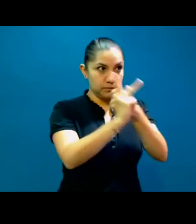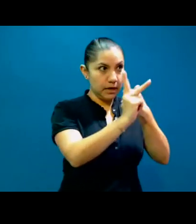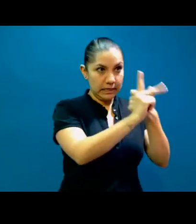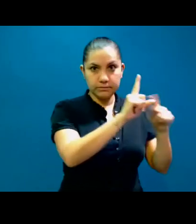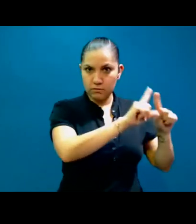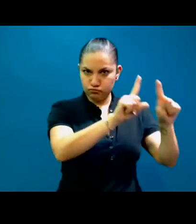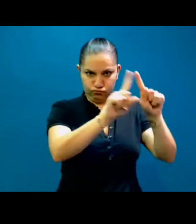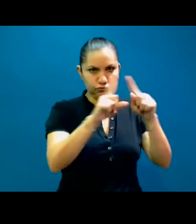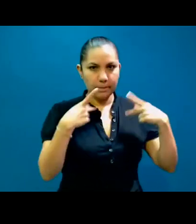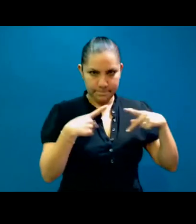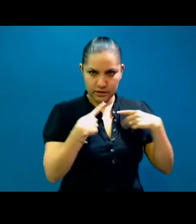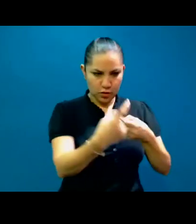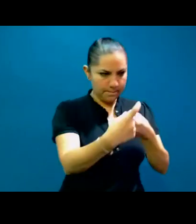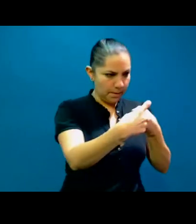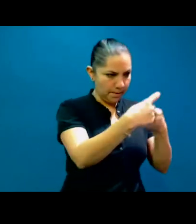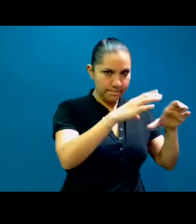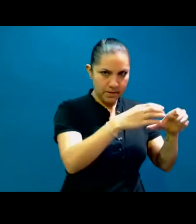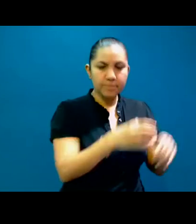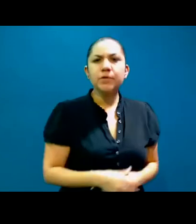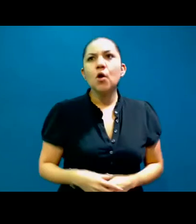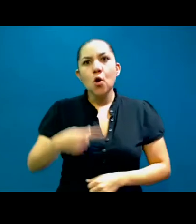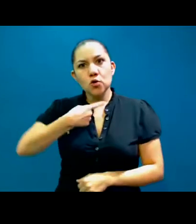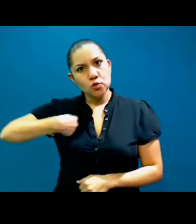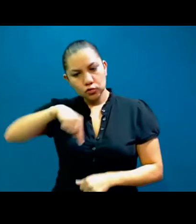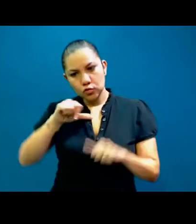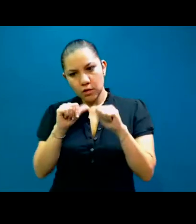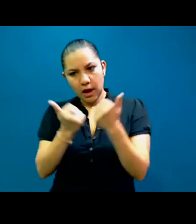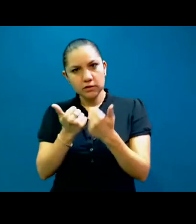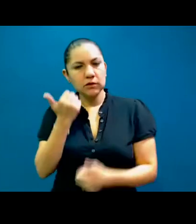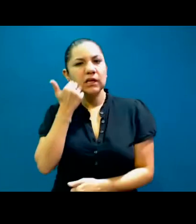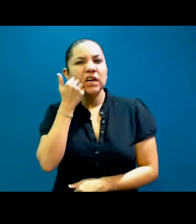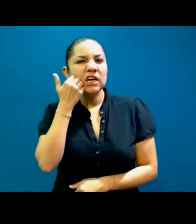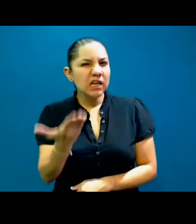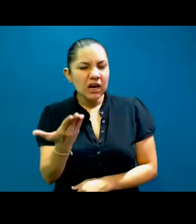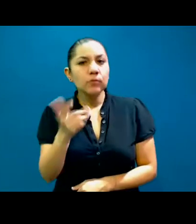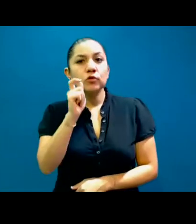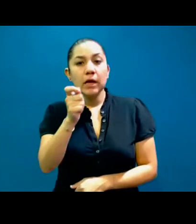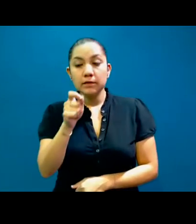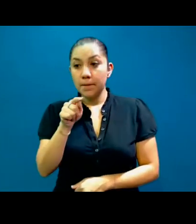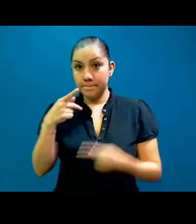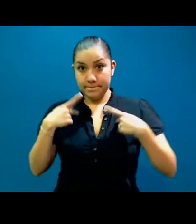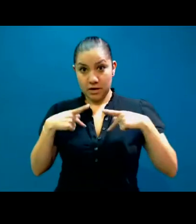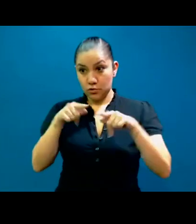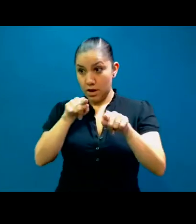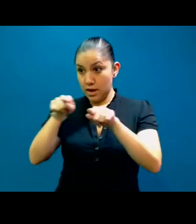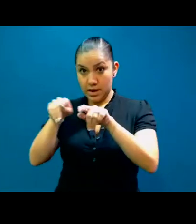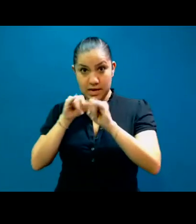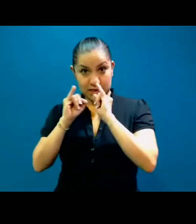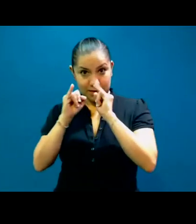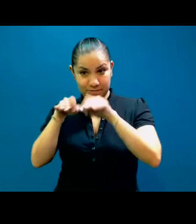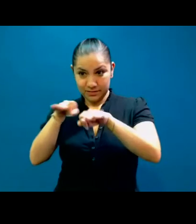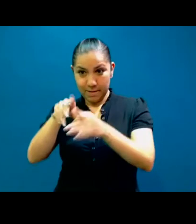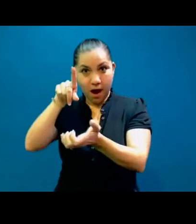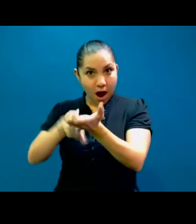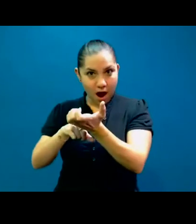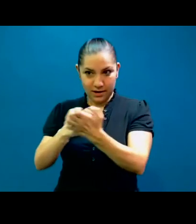nuestra era de que queríamos formar una organización en donde los intérpretes que trabajaban en el sector educativo se sintieran escuchados